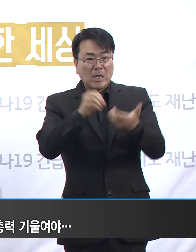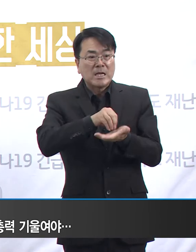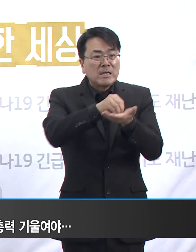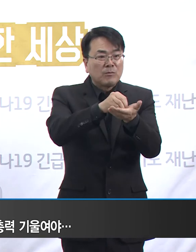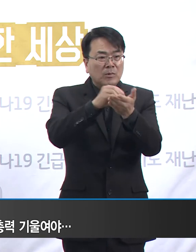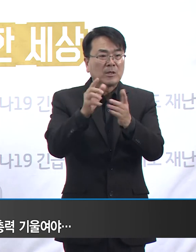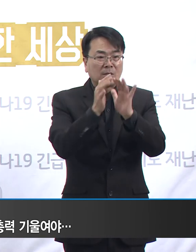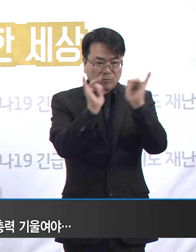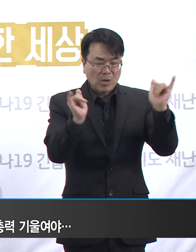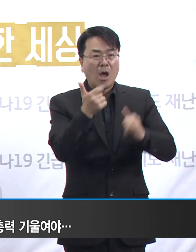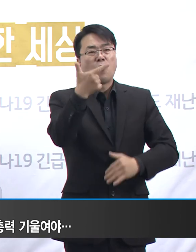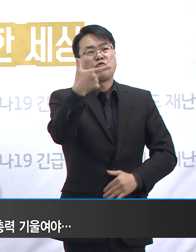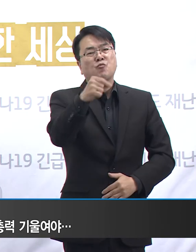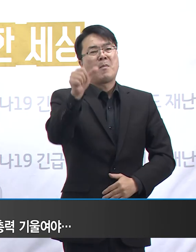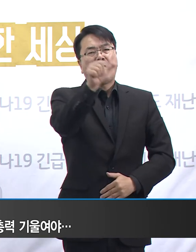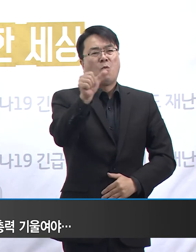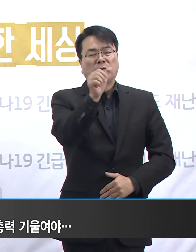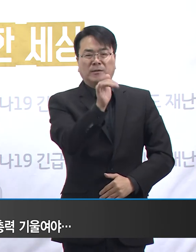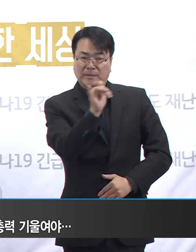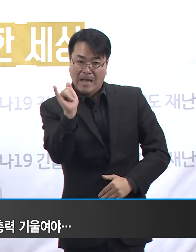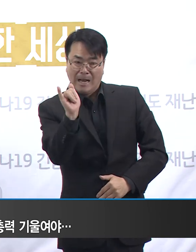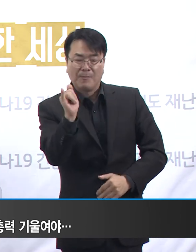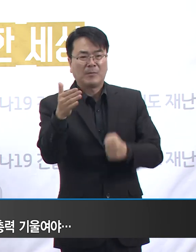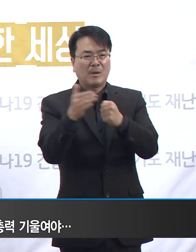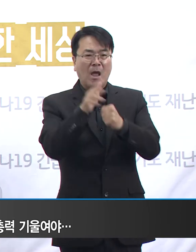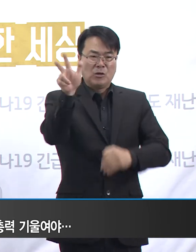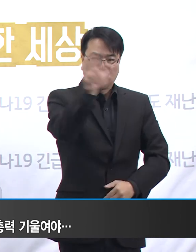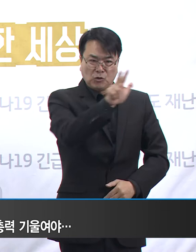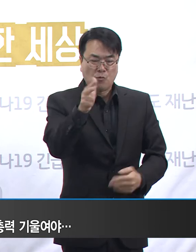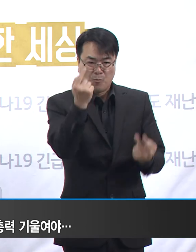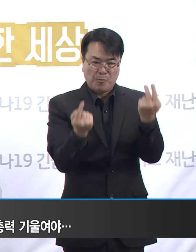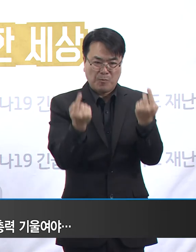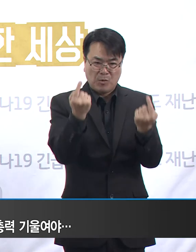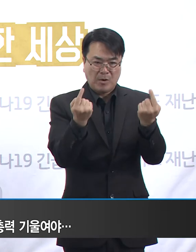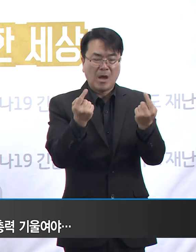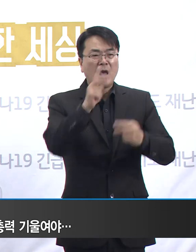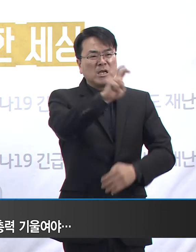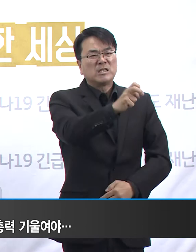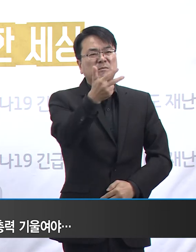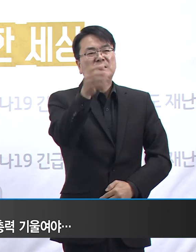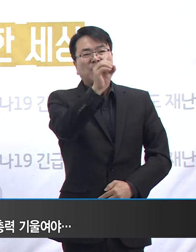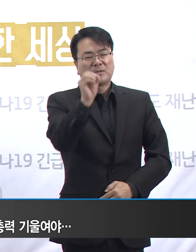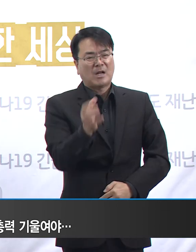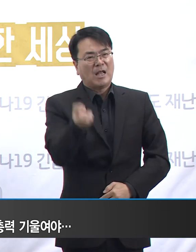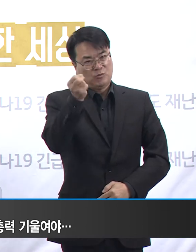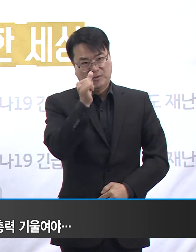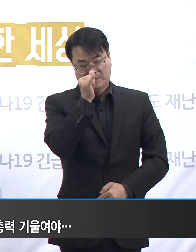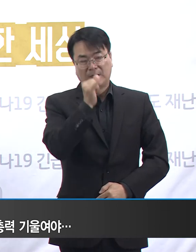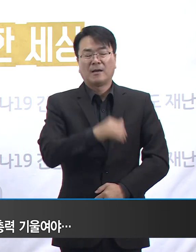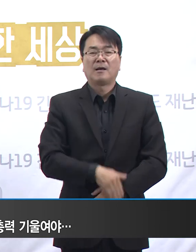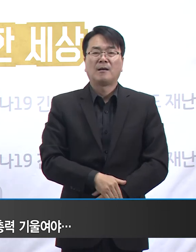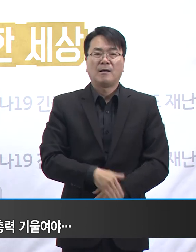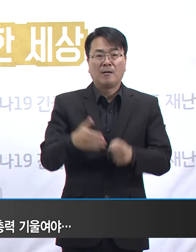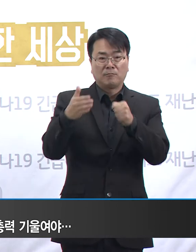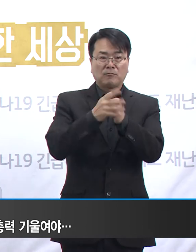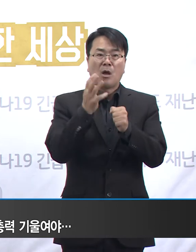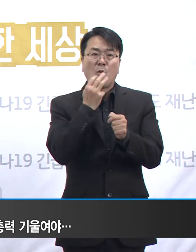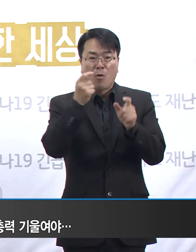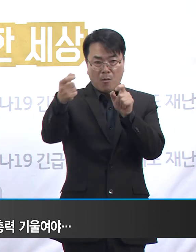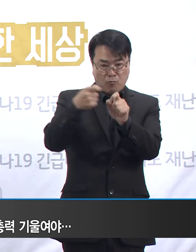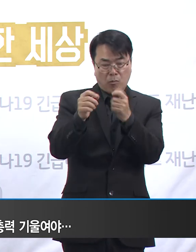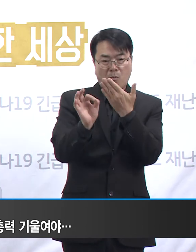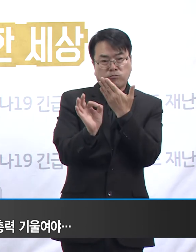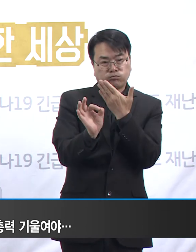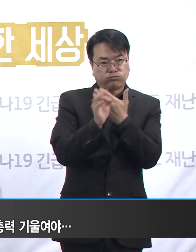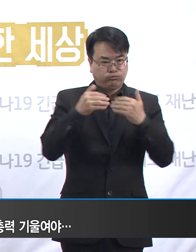65,932명으로 전국 대비 27%입니다. 인근 서울시와 비교했을 때